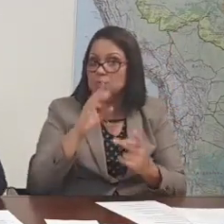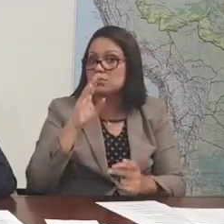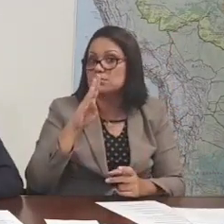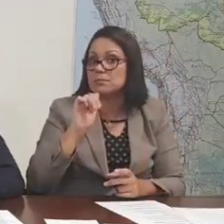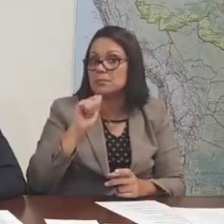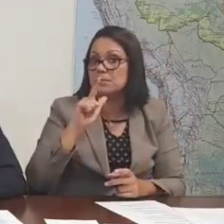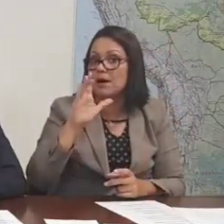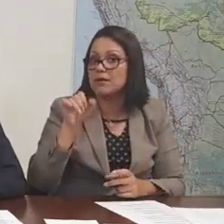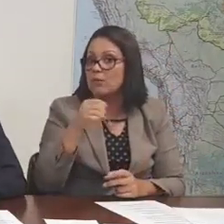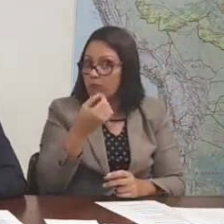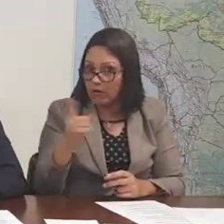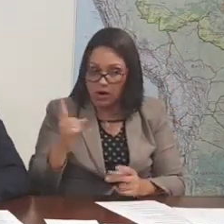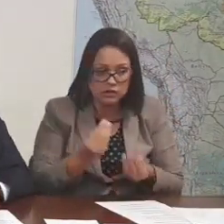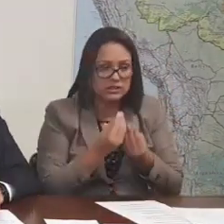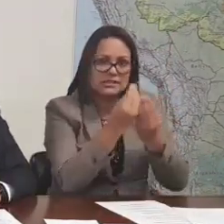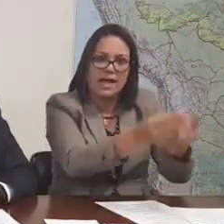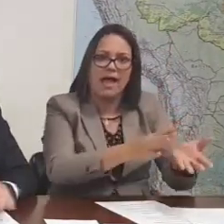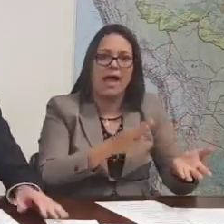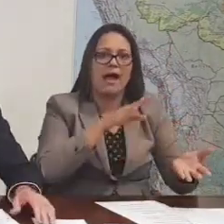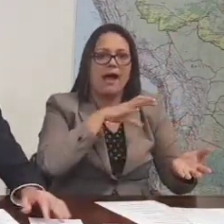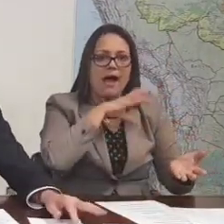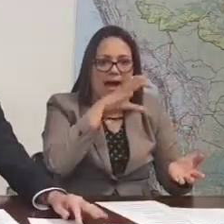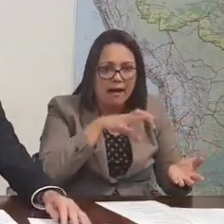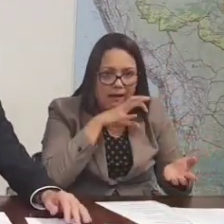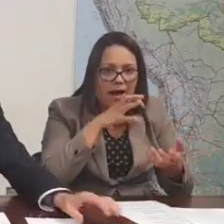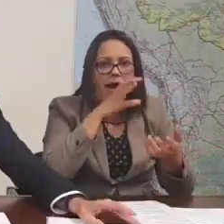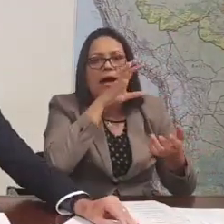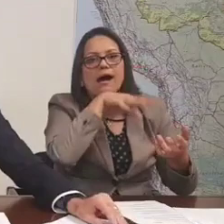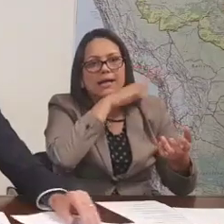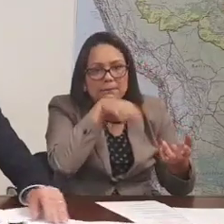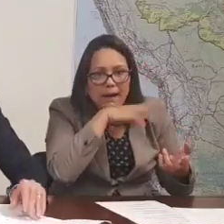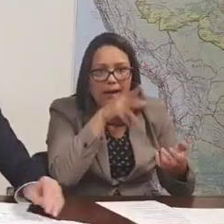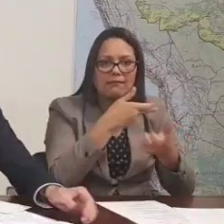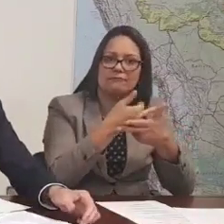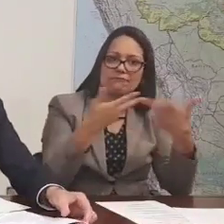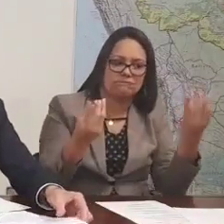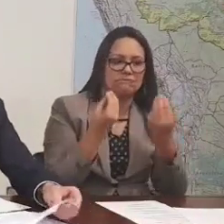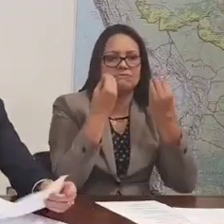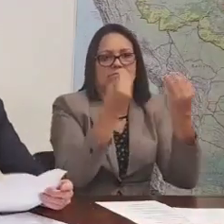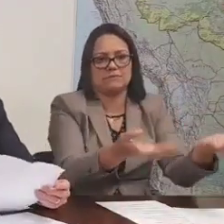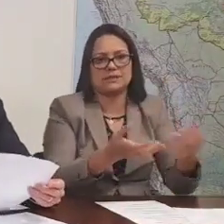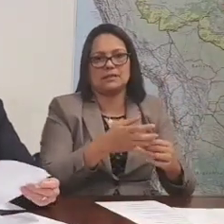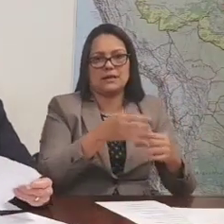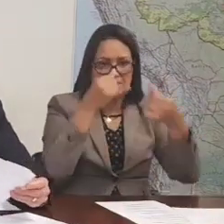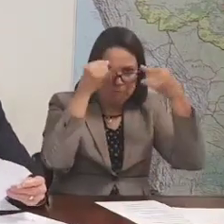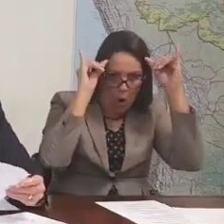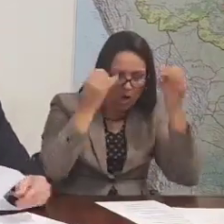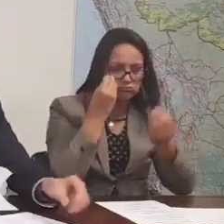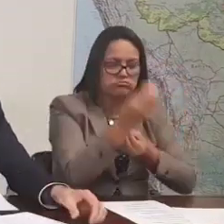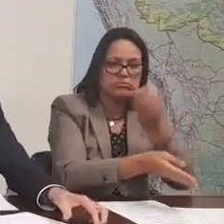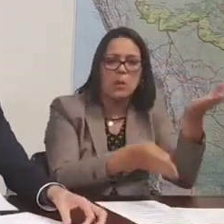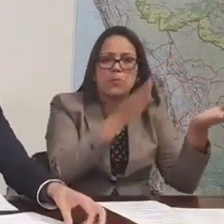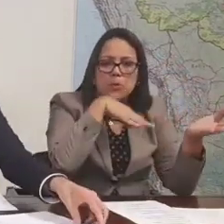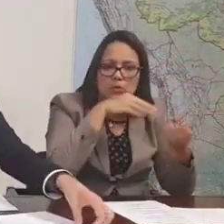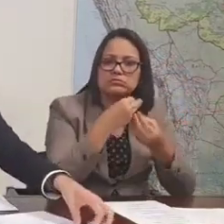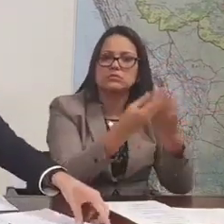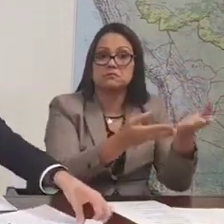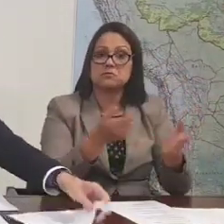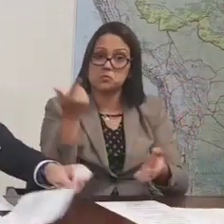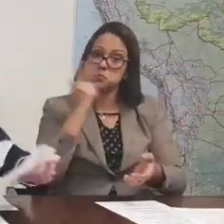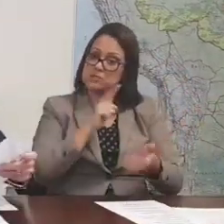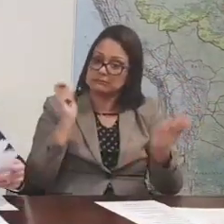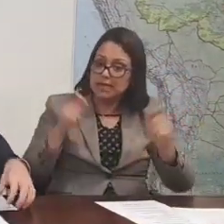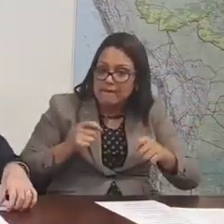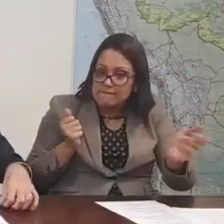poder comprar lá do Agreste, da Caatinga, com toda dificuldade que tem nesse período complicado. Então, ele vai conseguir comprar um milho